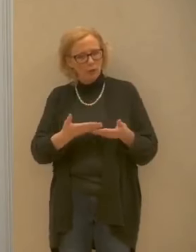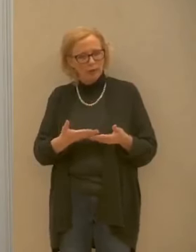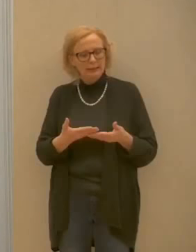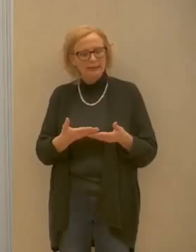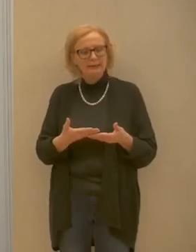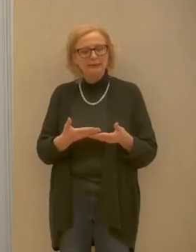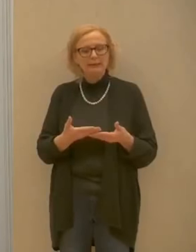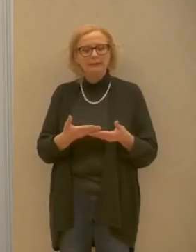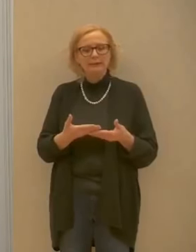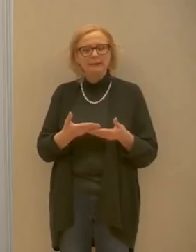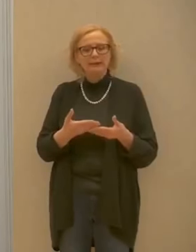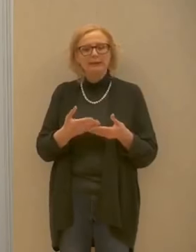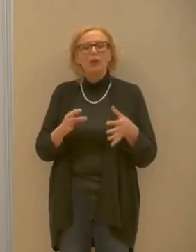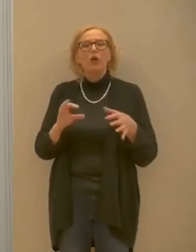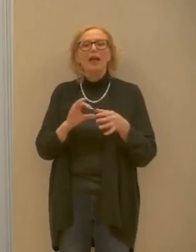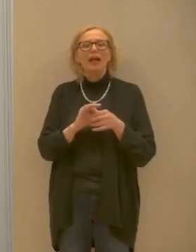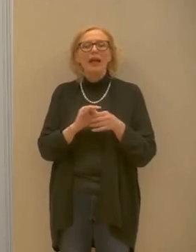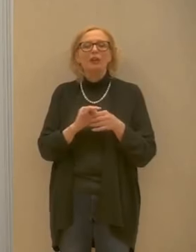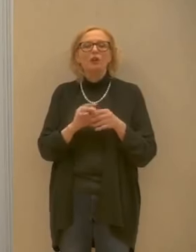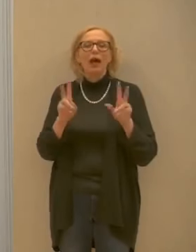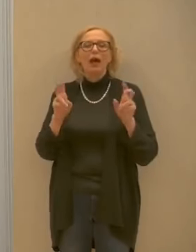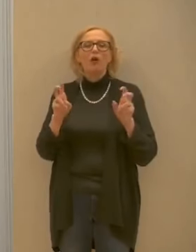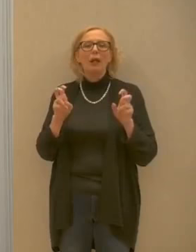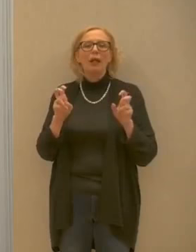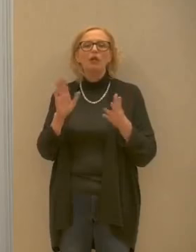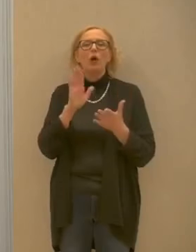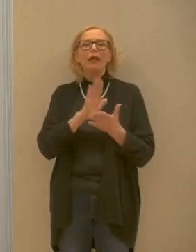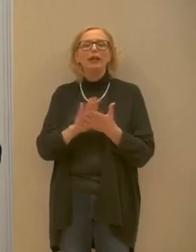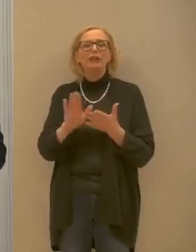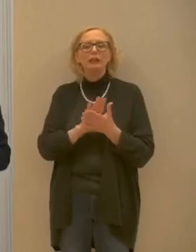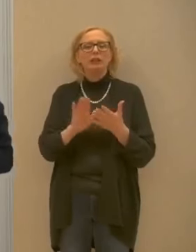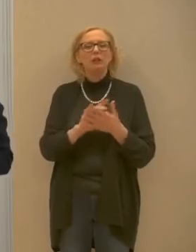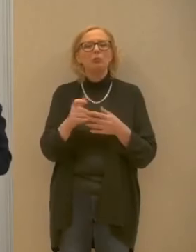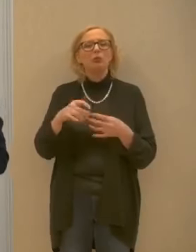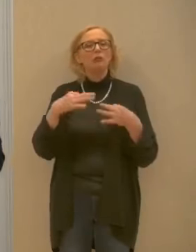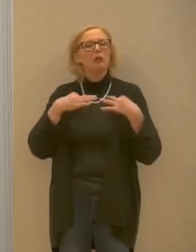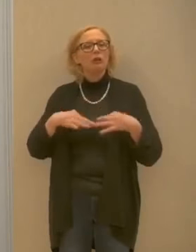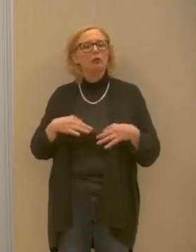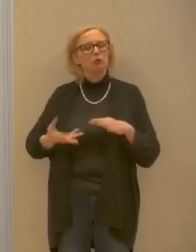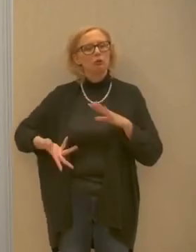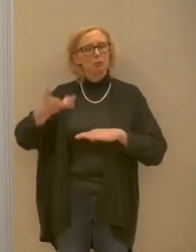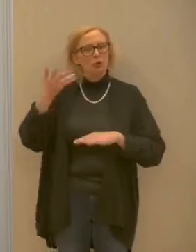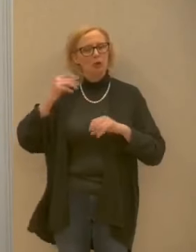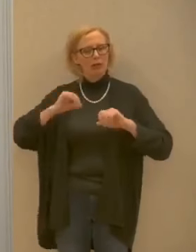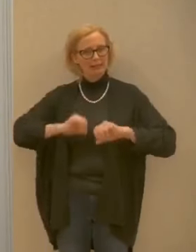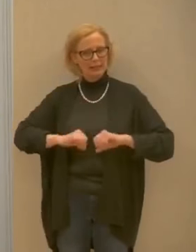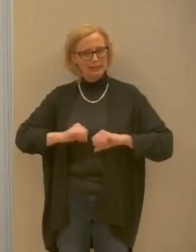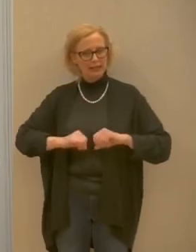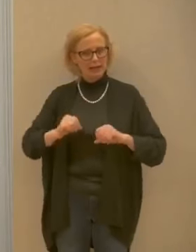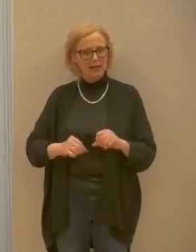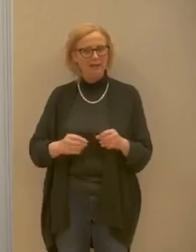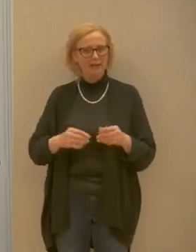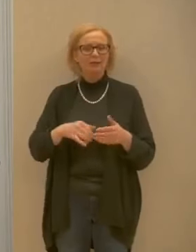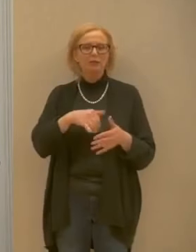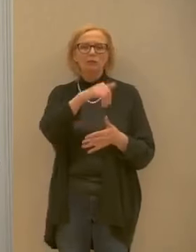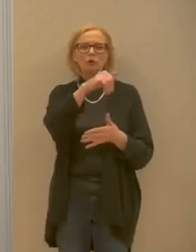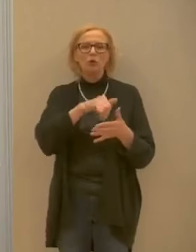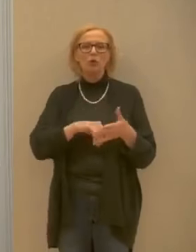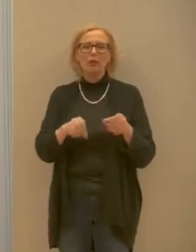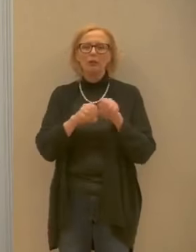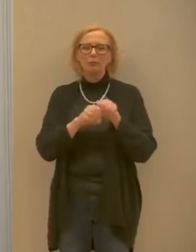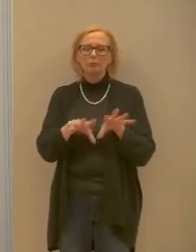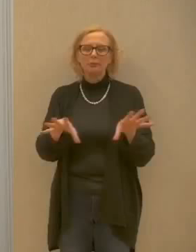sul tema dell'igienizzazione perché l'istituto superiore di sanità ha diramato un documento particolarmente